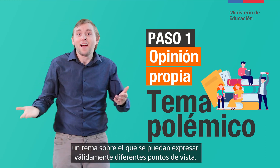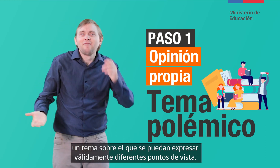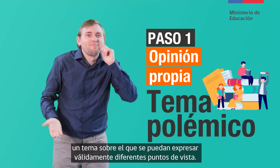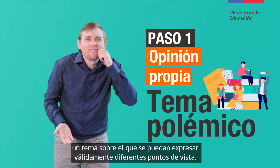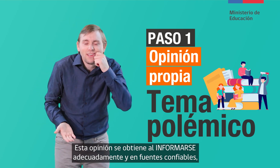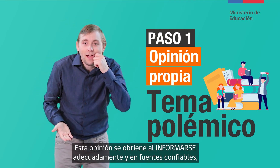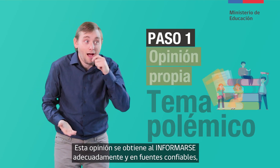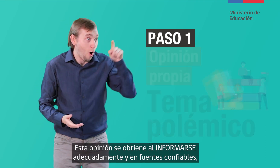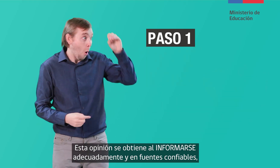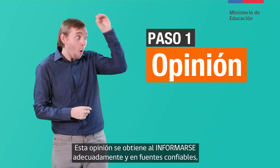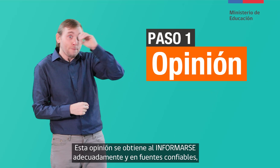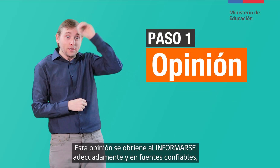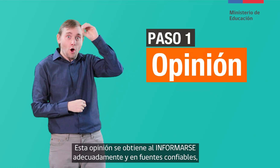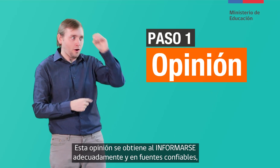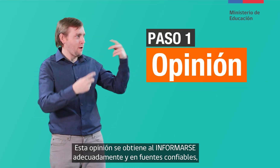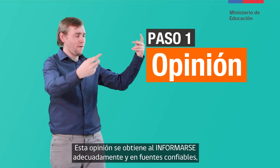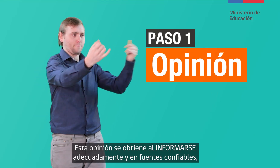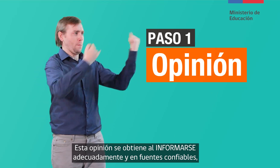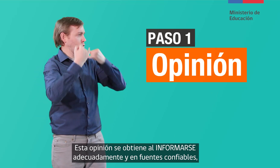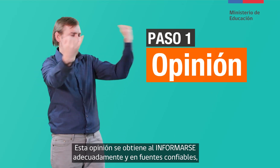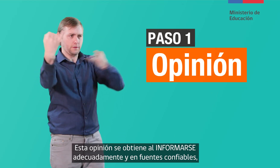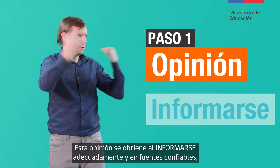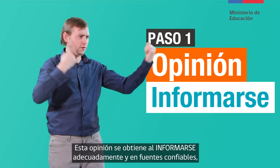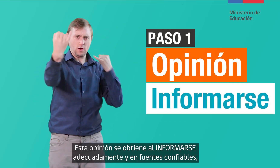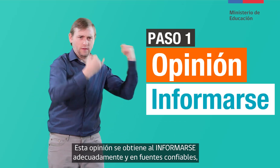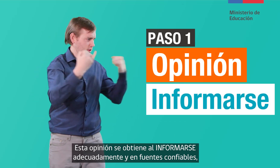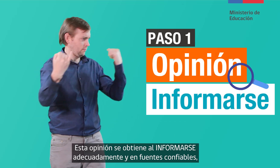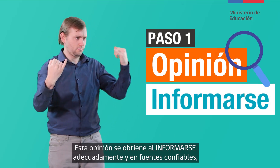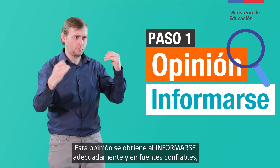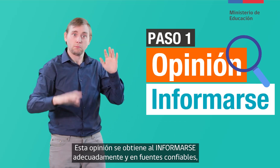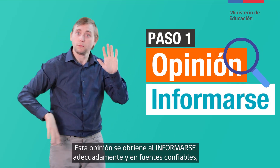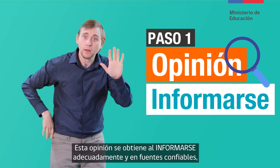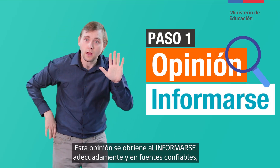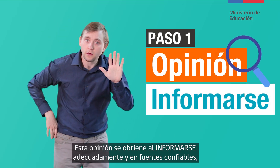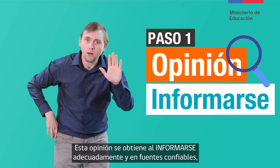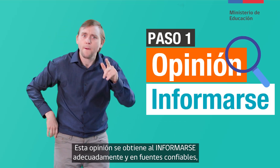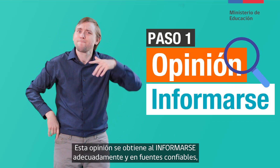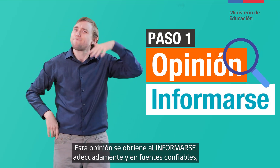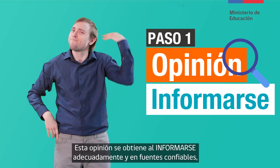Esta opinión se obtiene al informarse adecuadamente y en fuentes confiables.